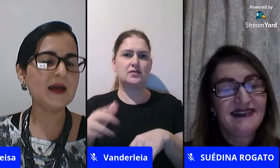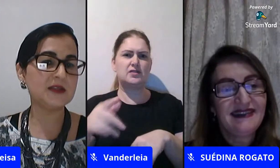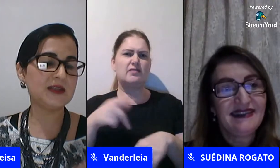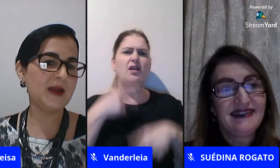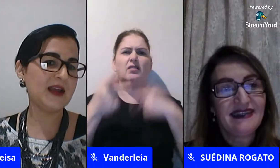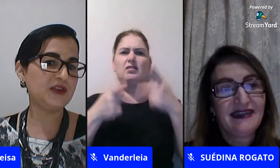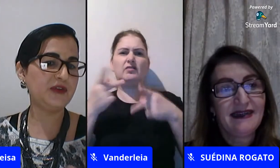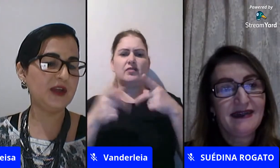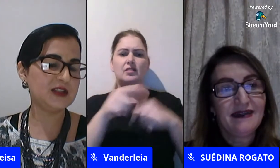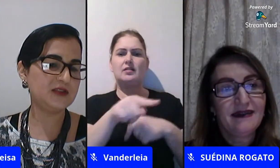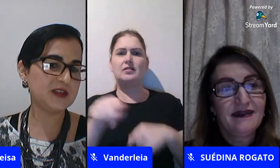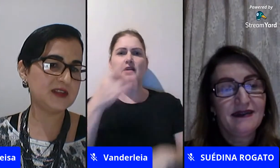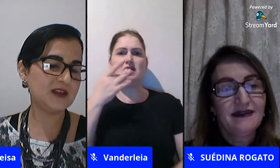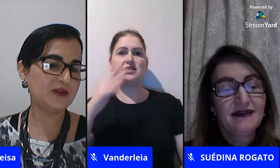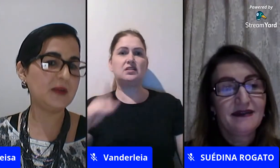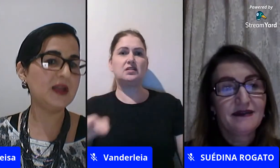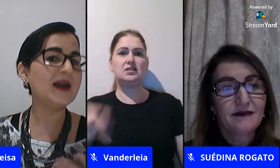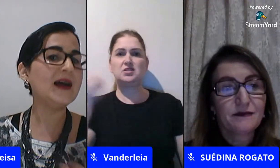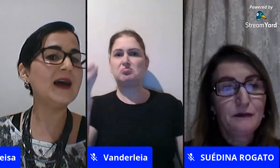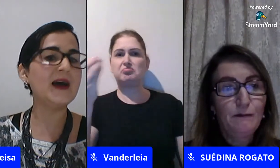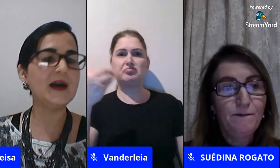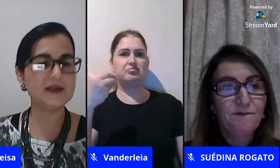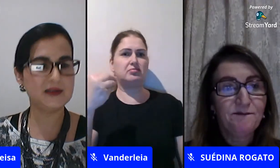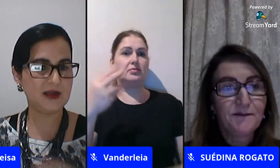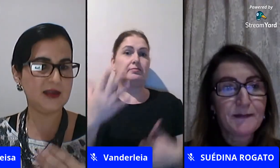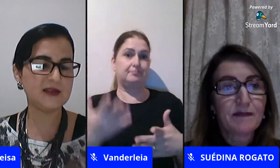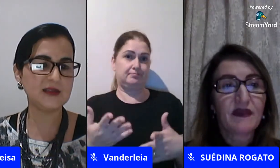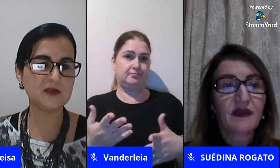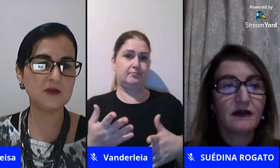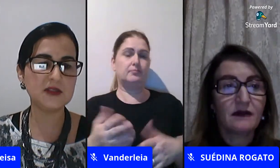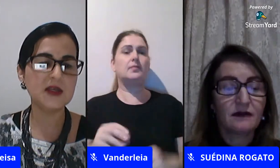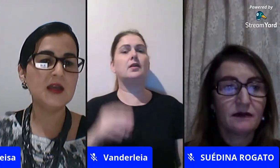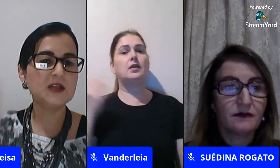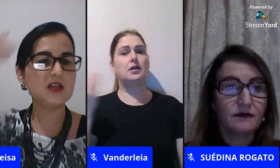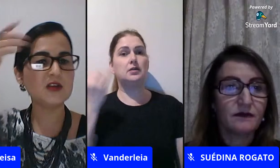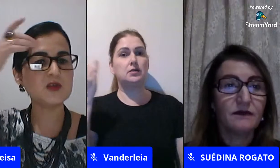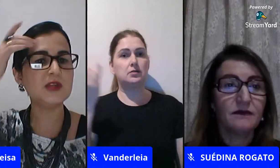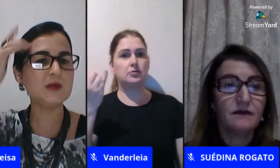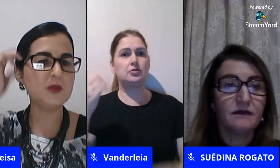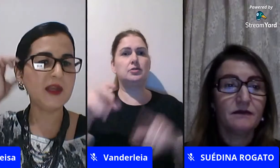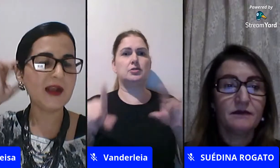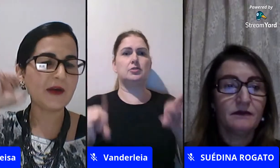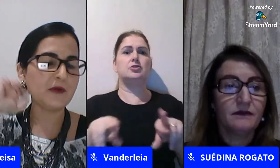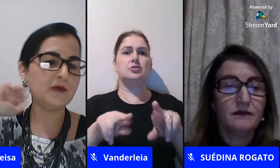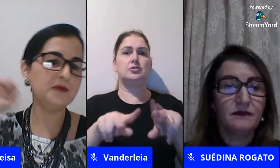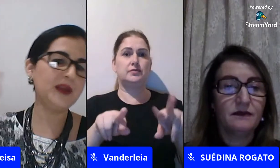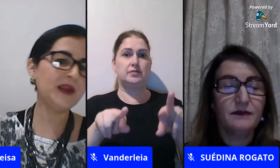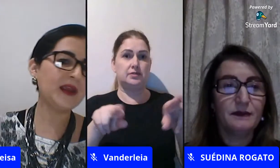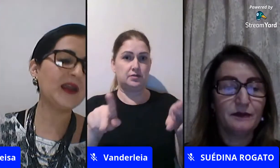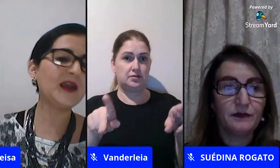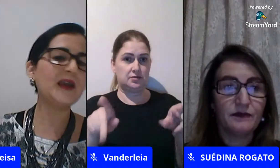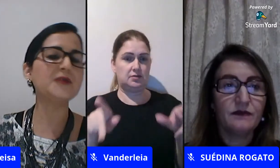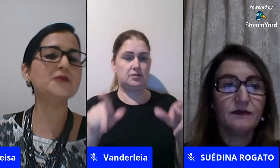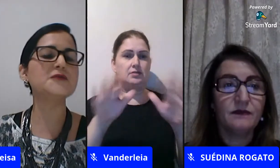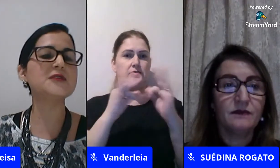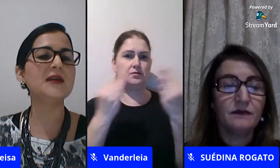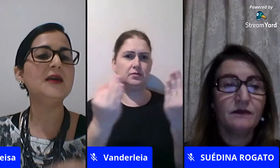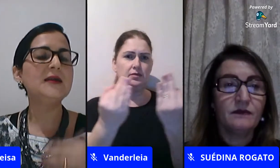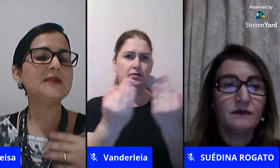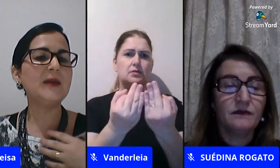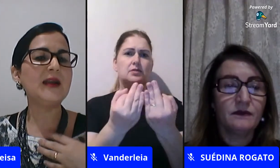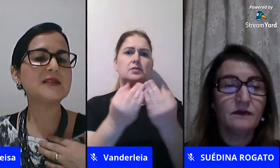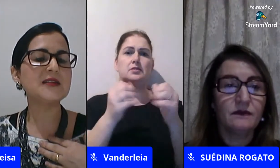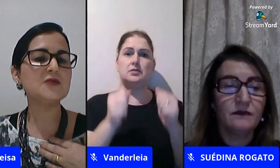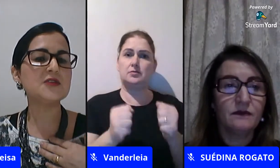é claro você trabalhar a diversidade familiares essas questões de que nós podemos brincar com brinquedos